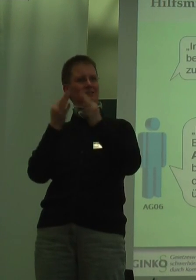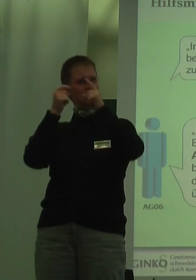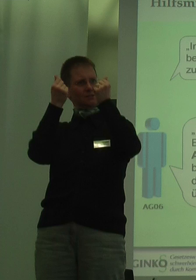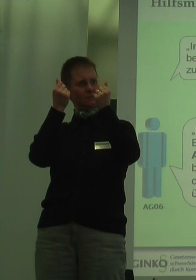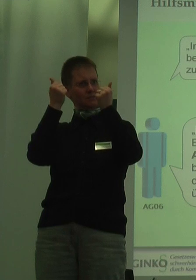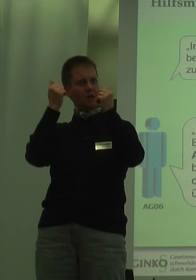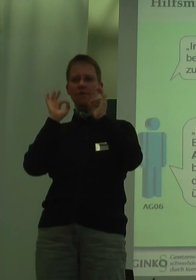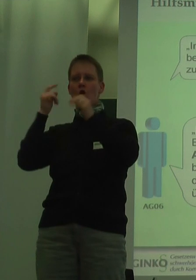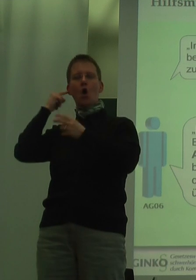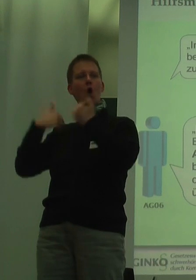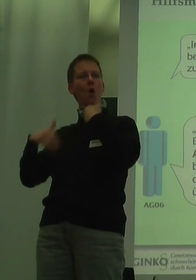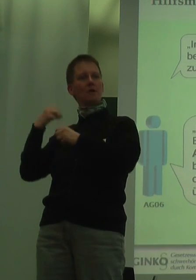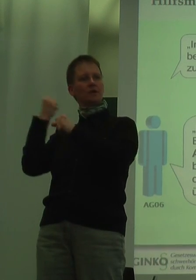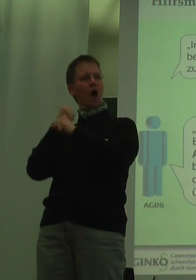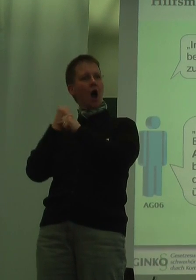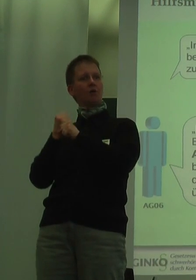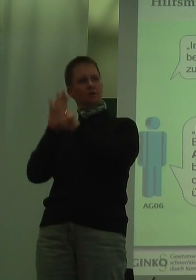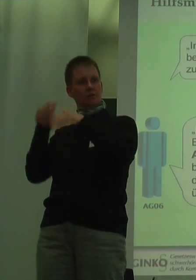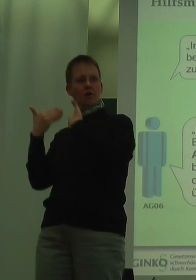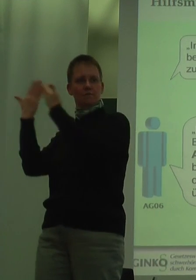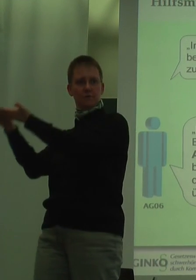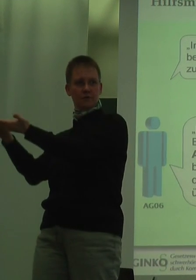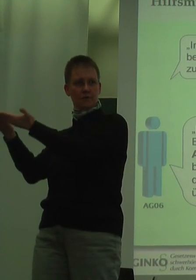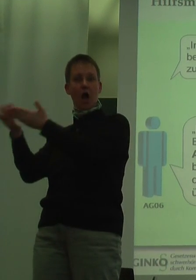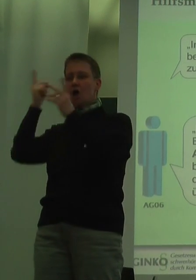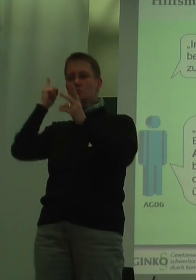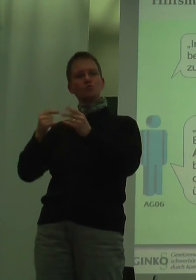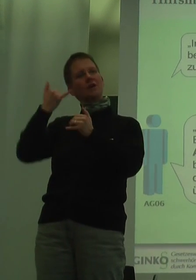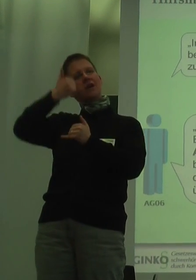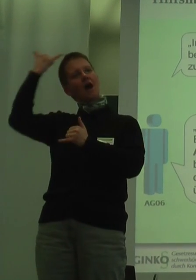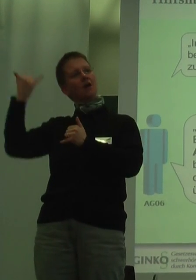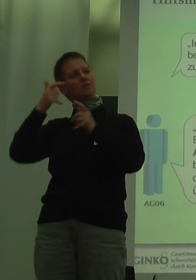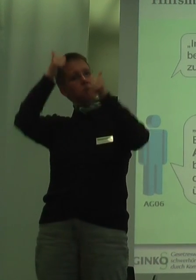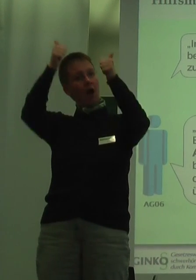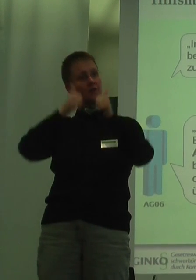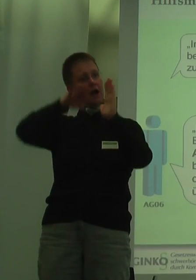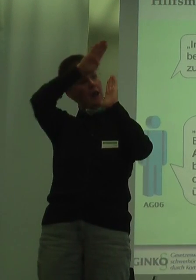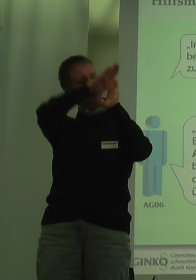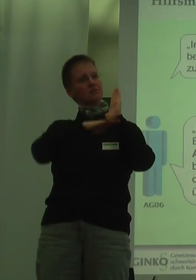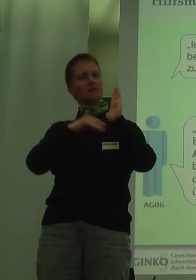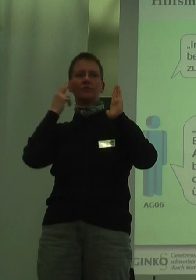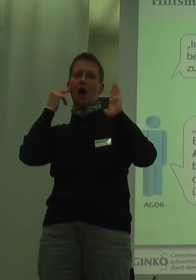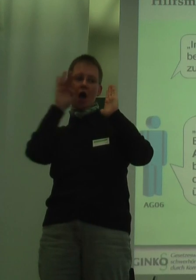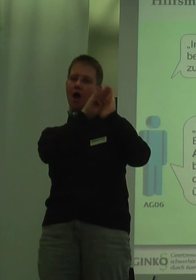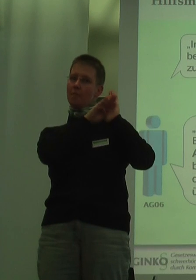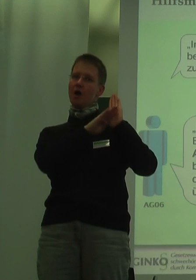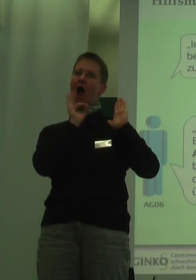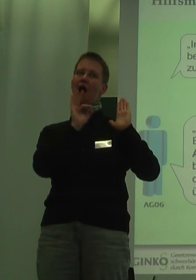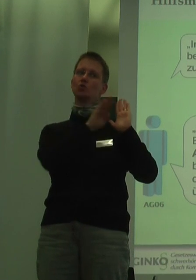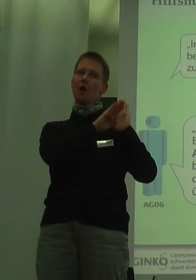hörbehinderten Arbeitnehmer zur Verfügung stehen. Wir müssen das jährlich beantragen und die Liste unserer hörbehinderten Mitarbeiter dort aktuell halten und dann